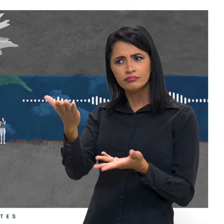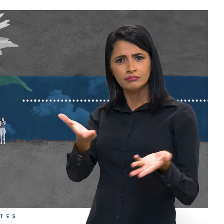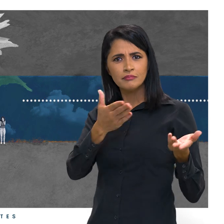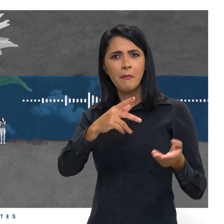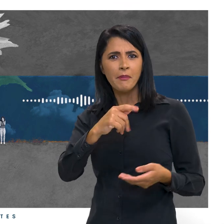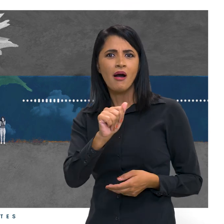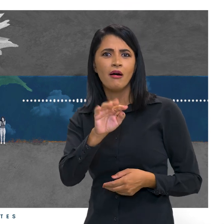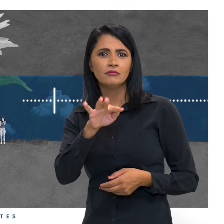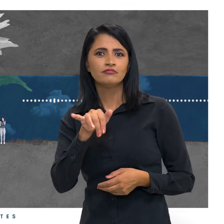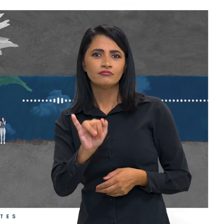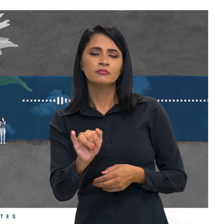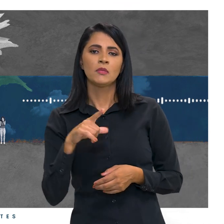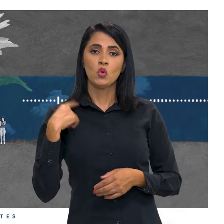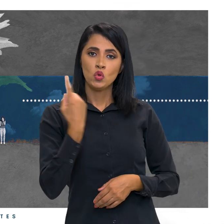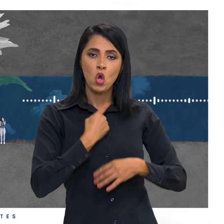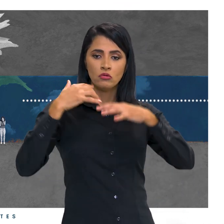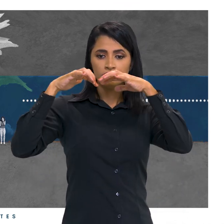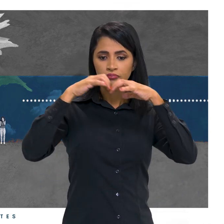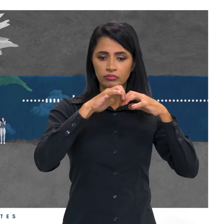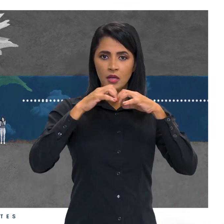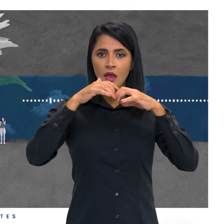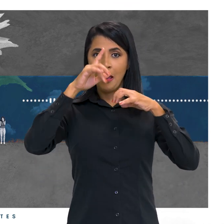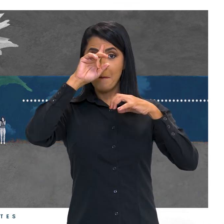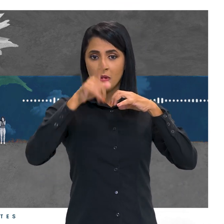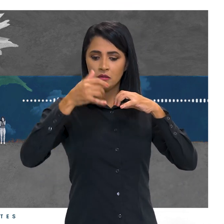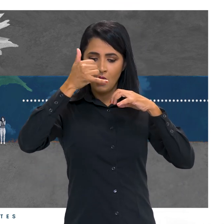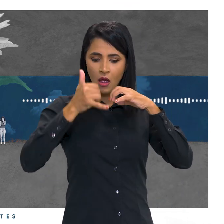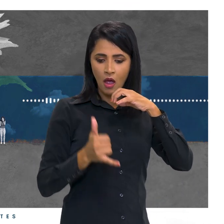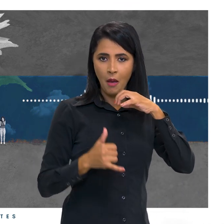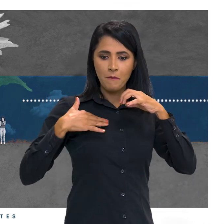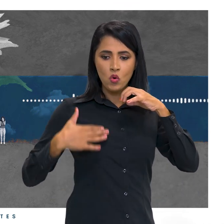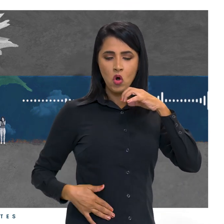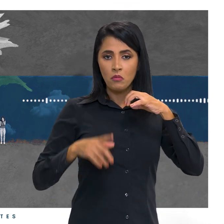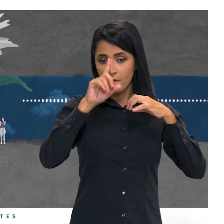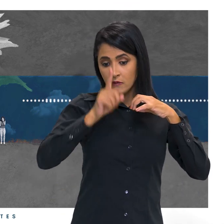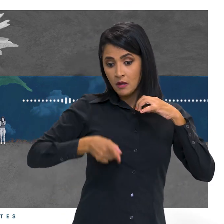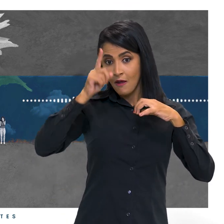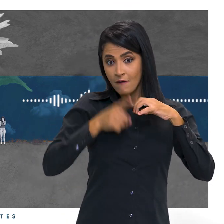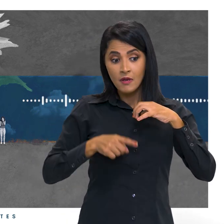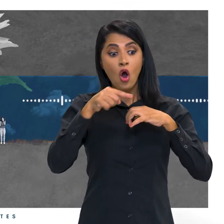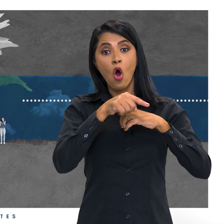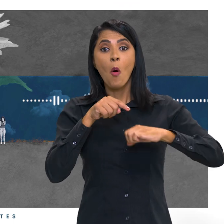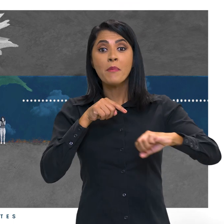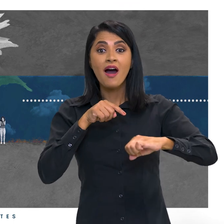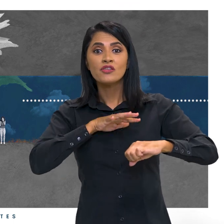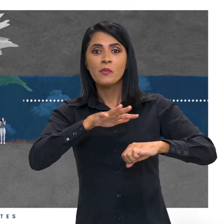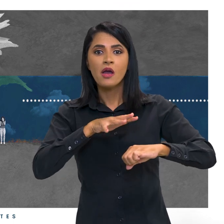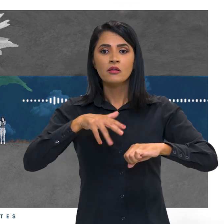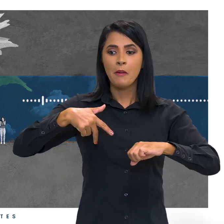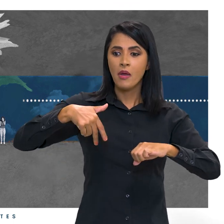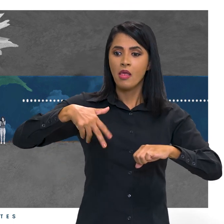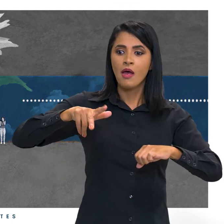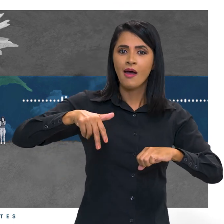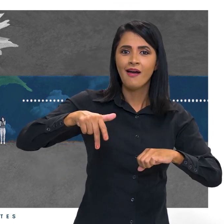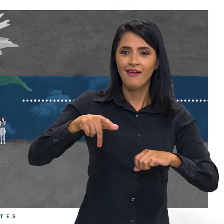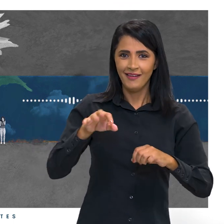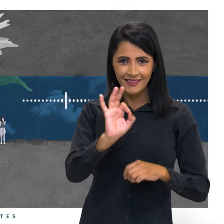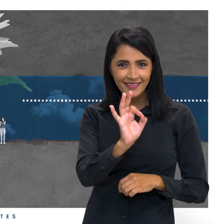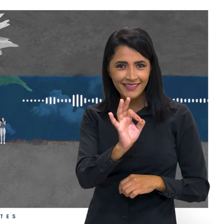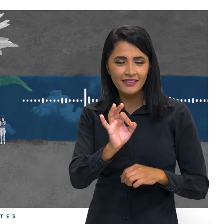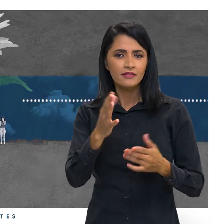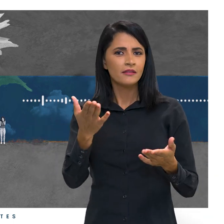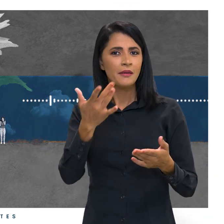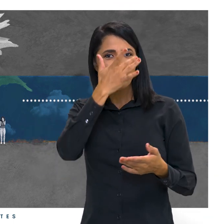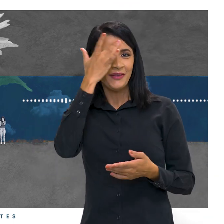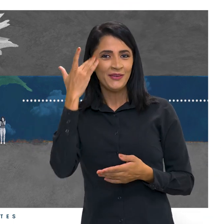Então, o nosso cérebro envia sinais para todo o corpo, dizendo por exemplo, mexe o braço, mexe a perna, certo? Certo! Aí pra